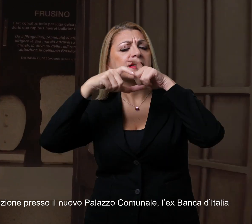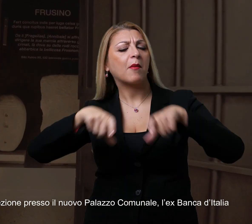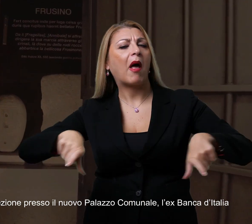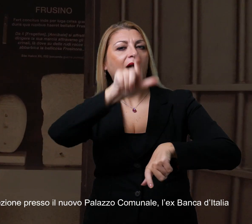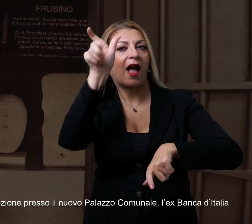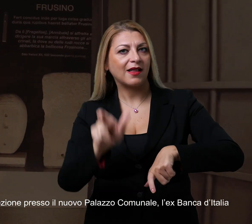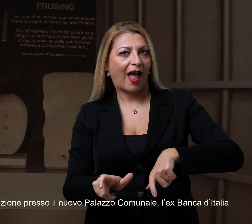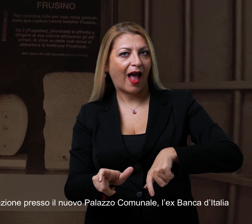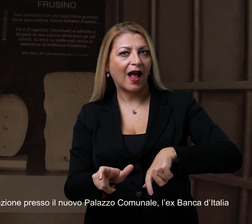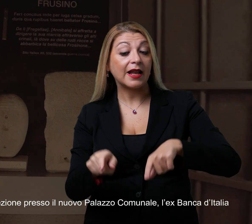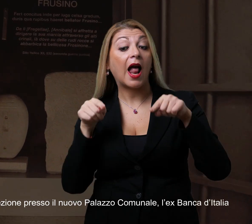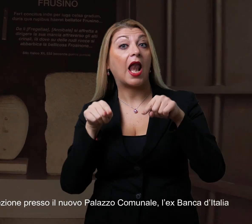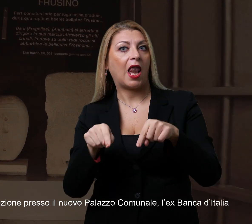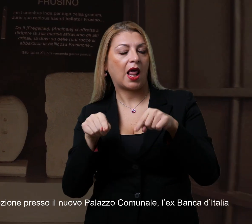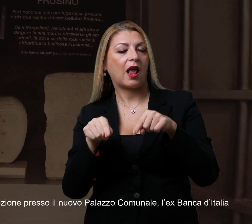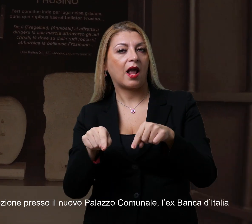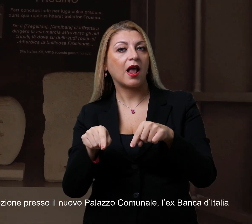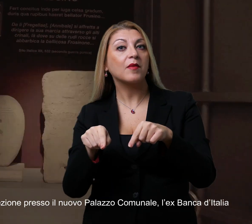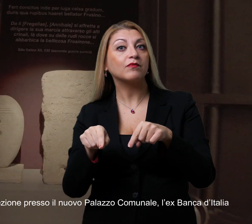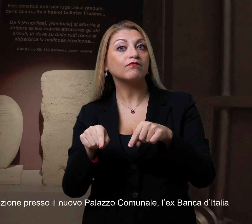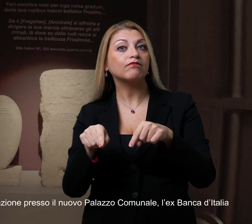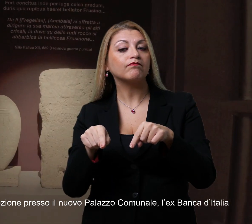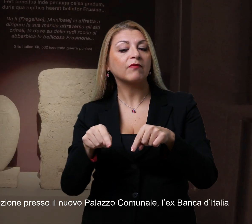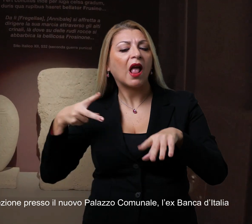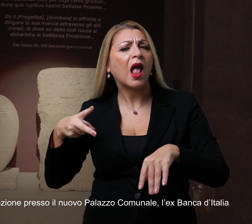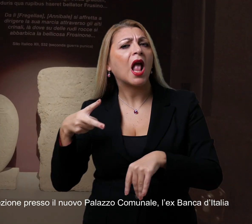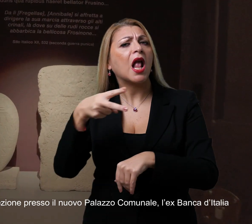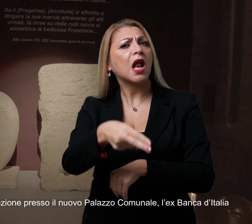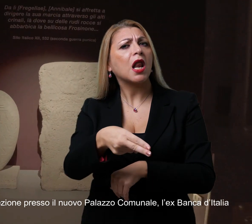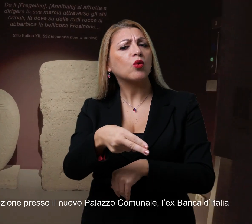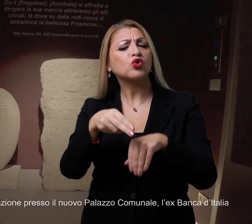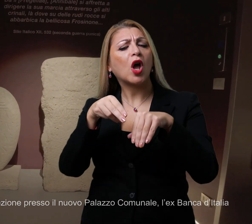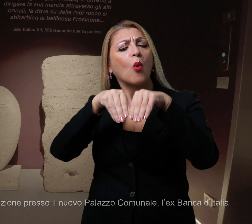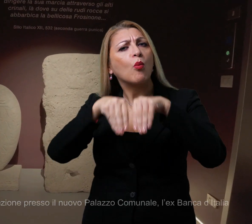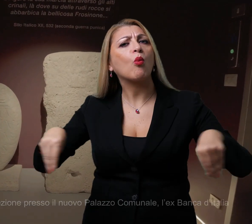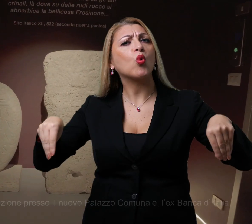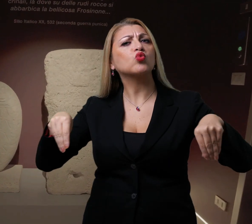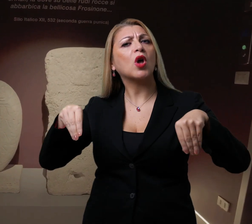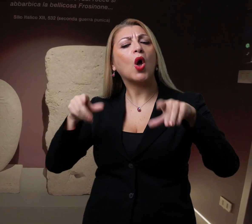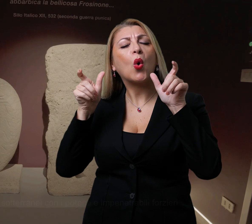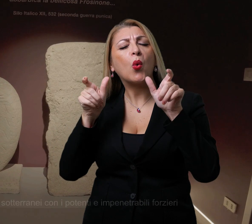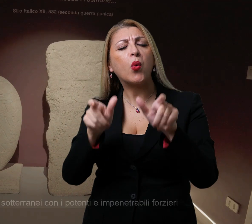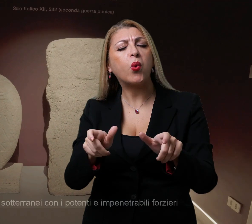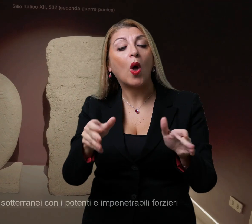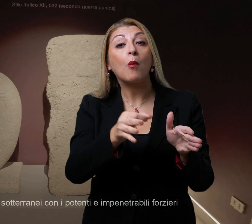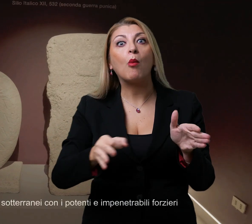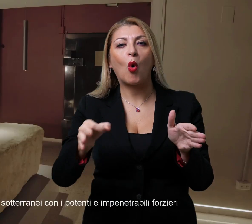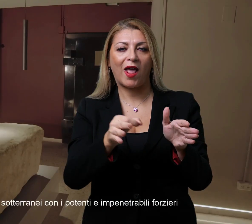palazzo comunale l'ex banca d'italia allestita